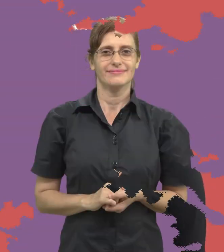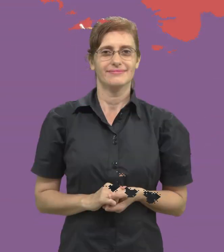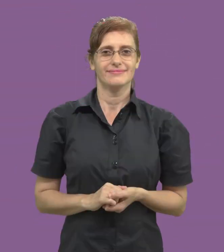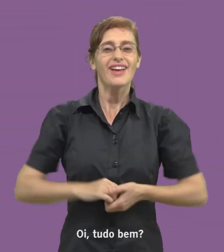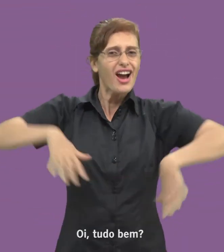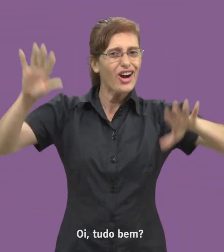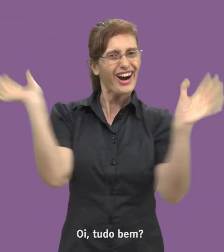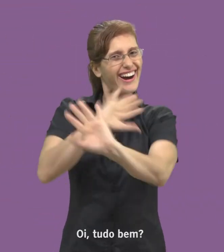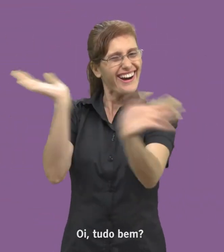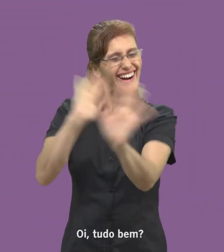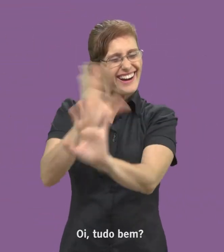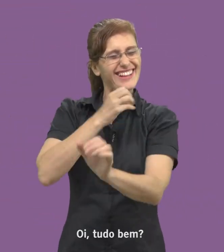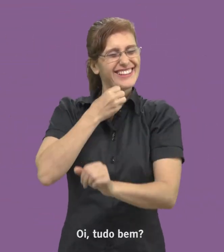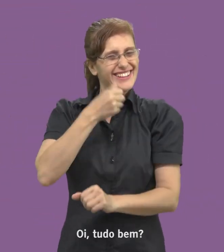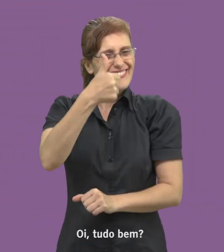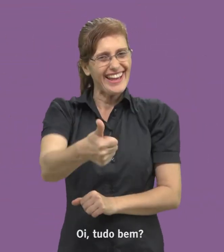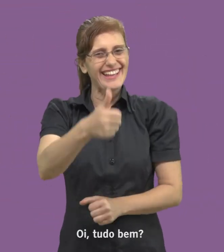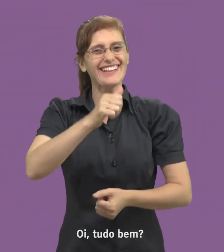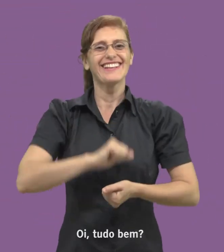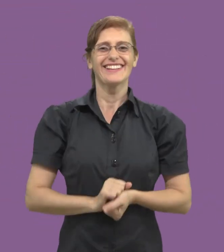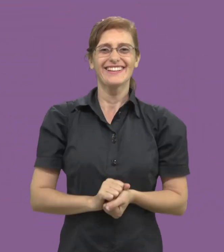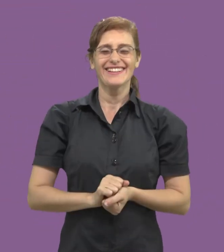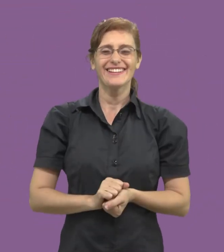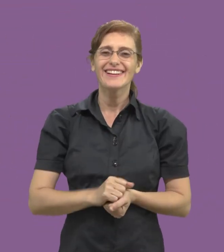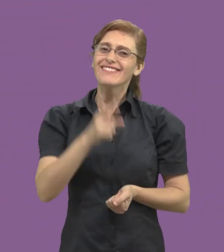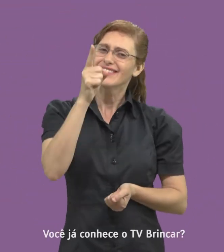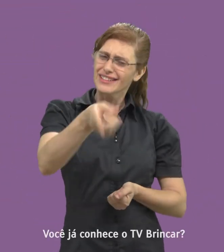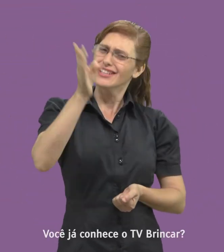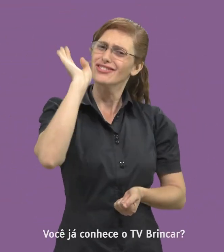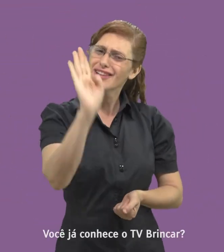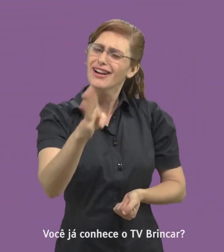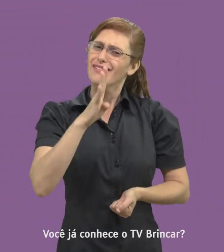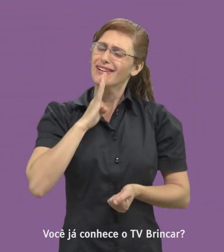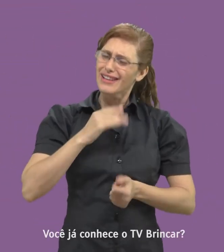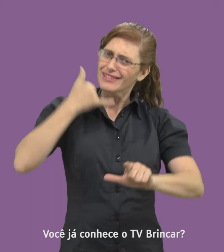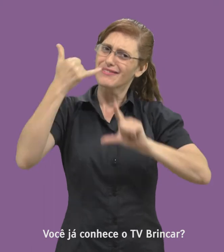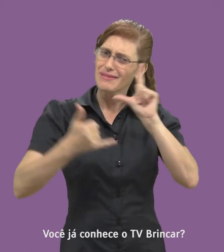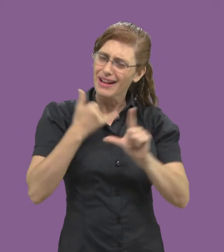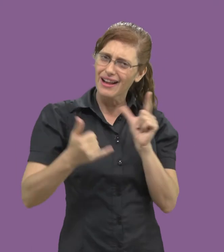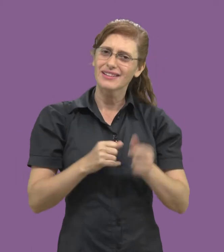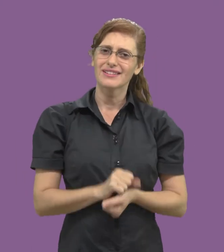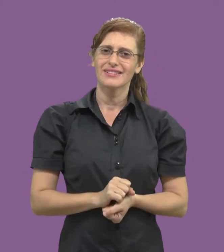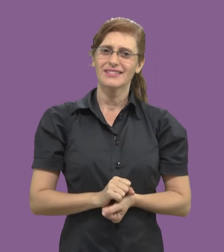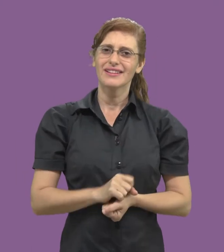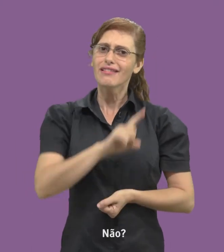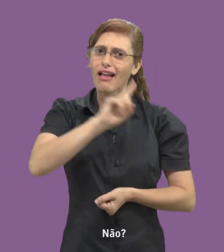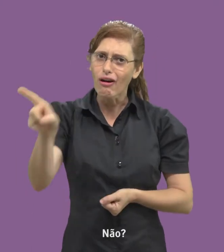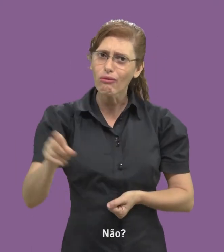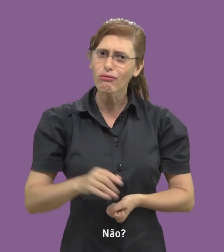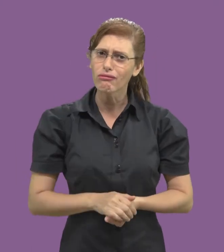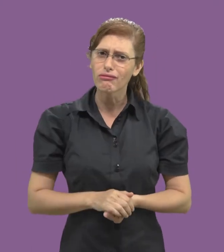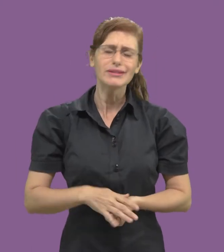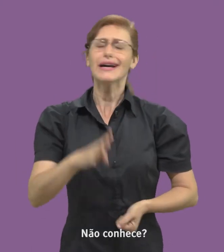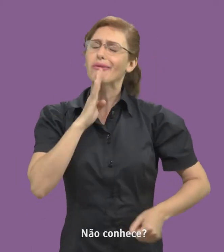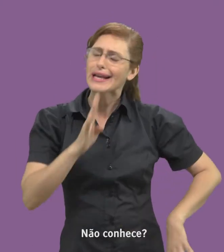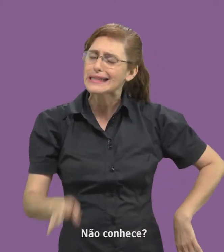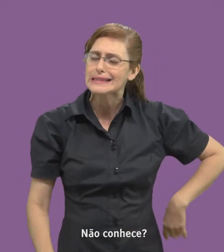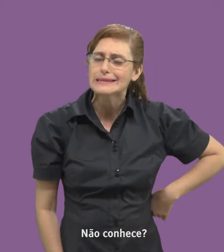Oi, tudo bem? Você já conhece o TV Brincar? Não? Não conhece?